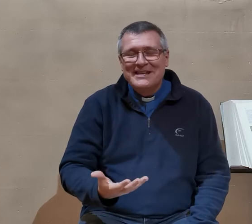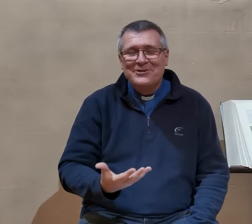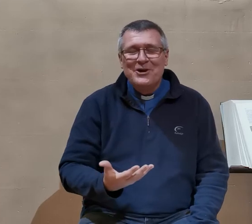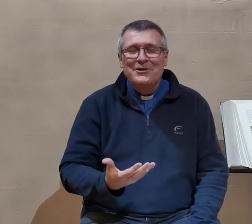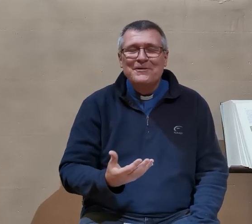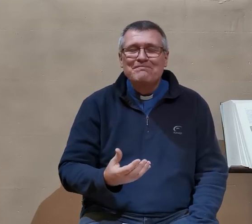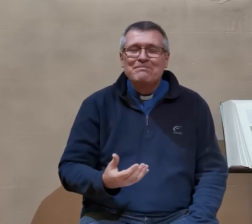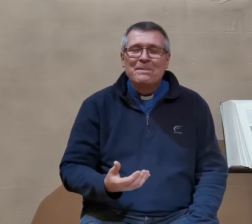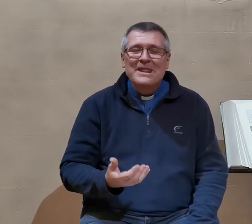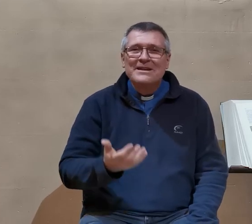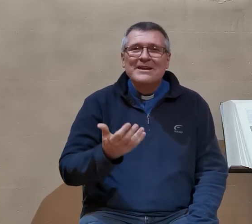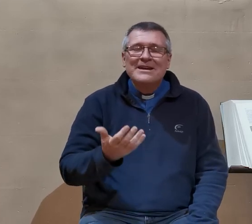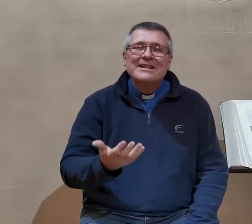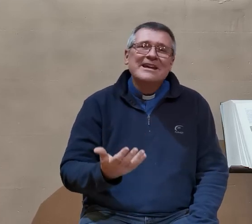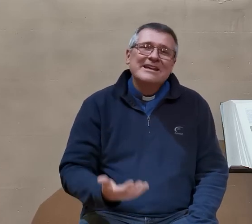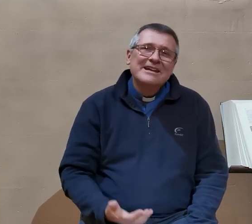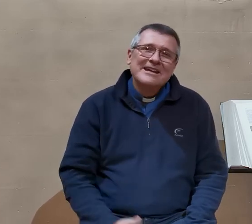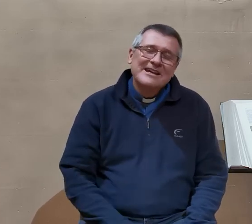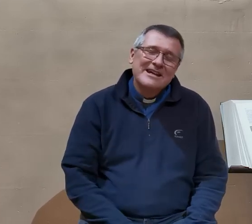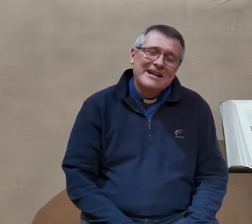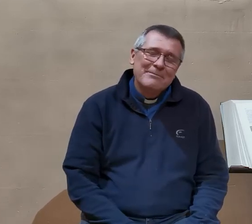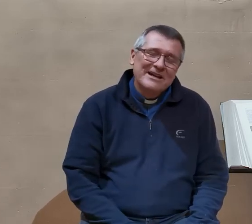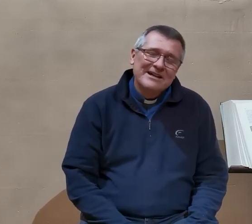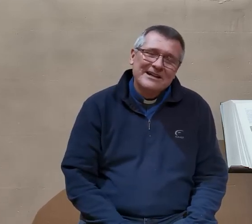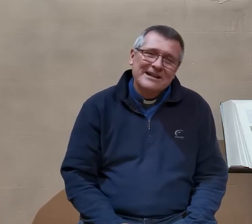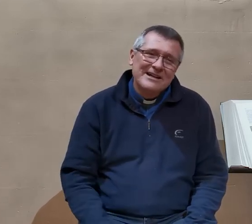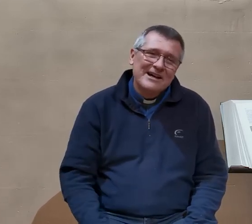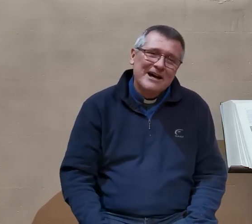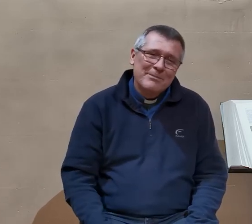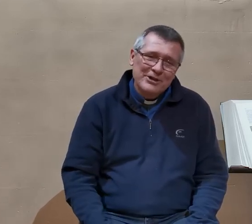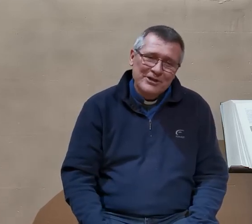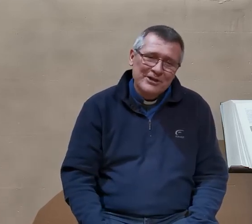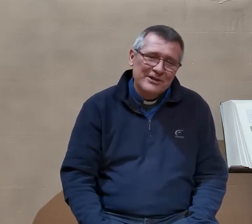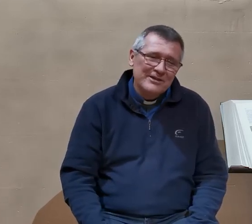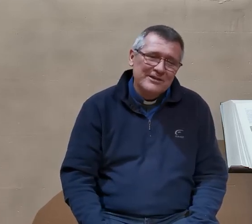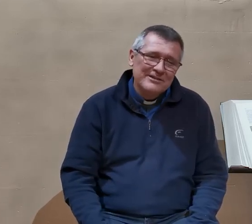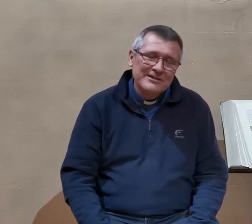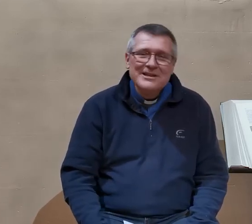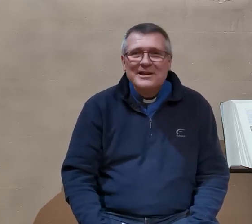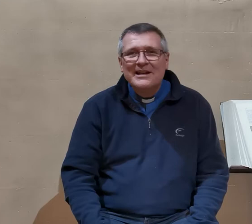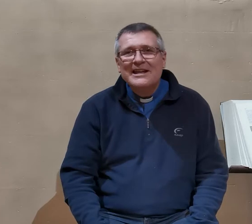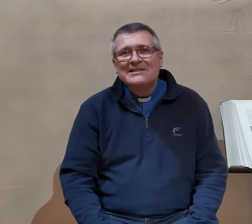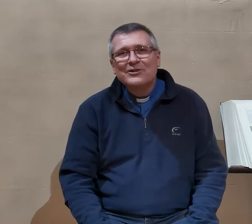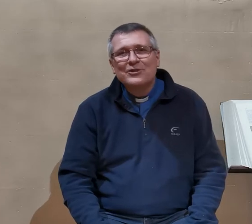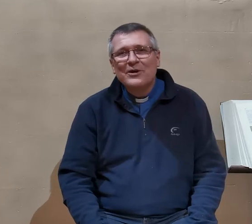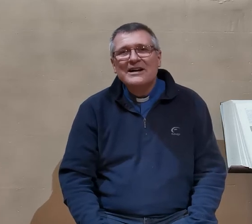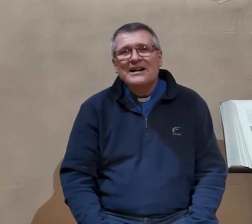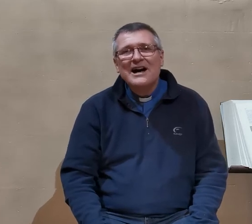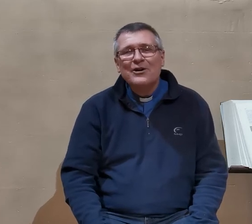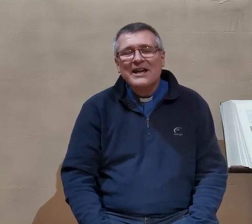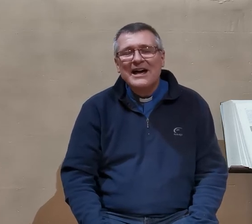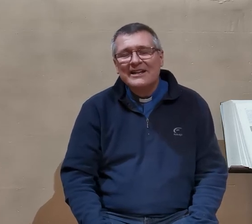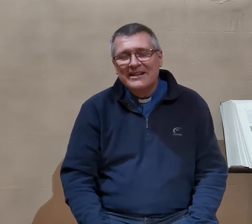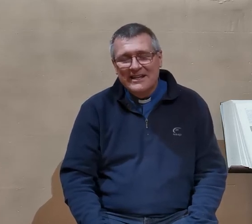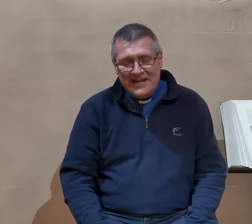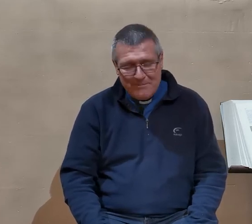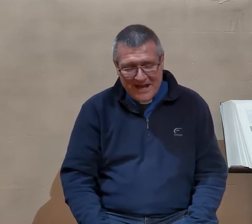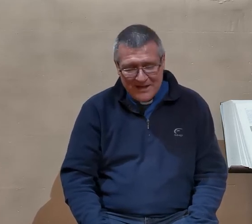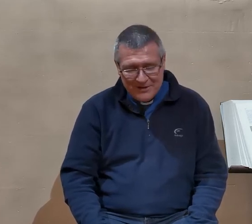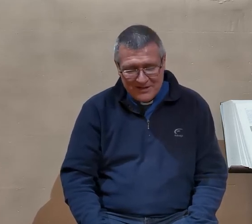Seigneur. N'aie pas peur, laisse-toi regarder par le